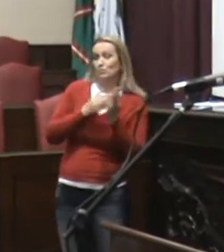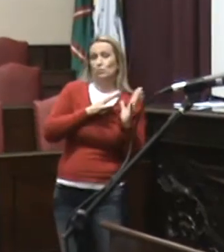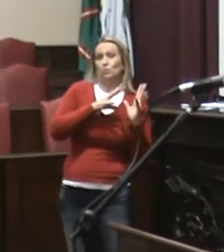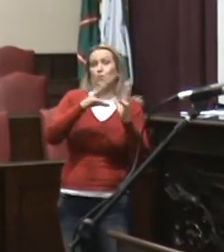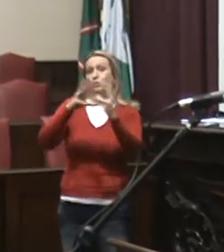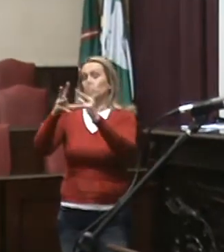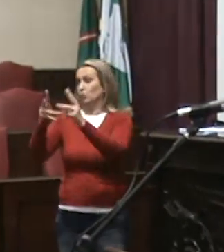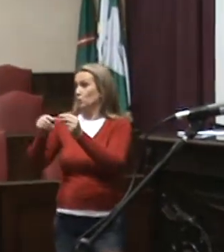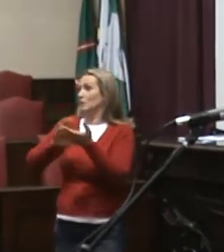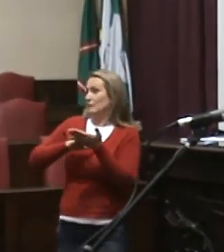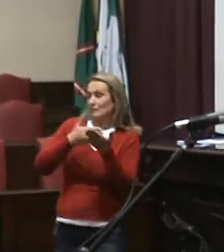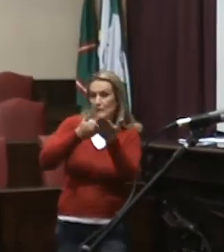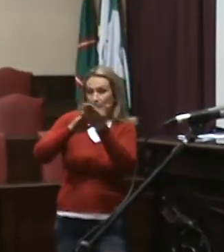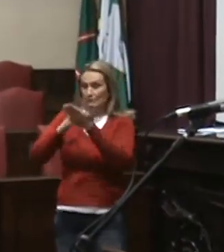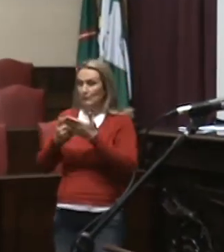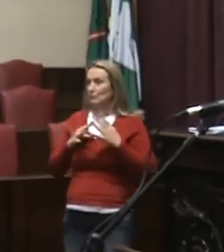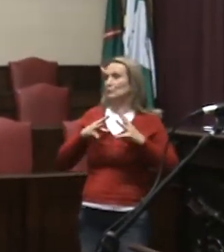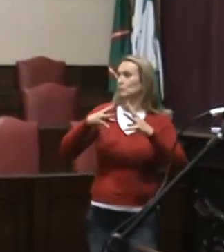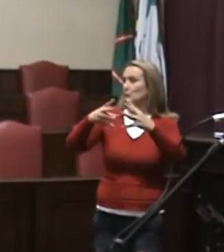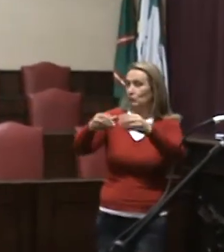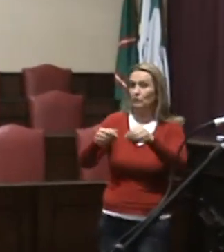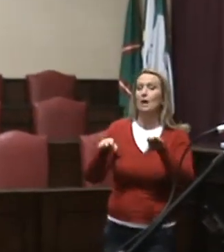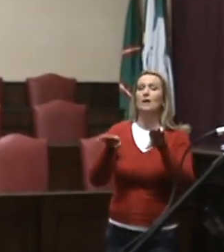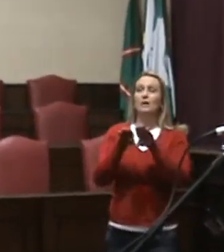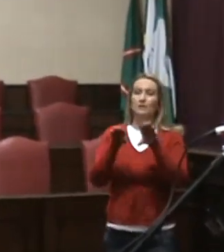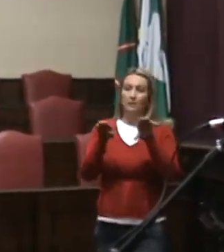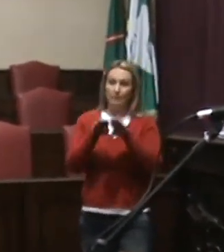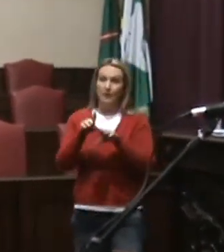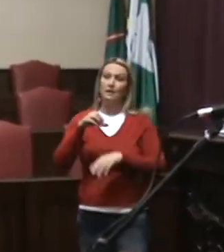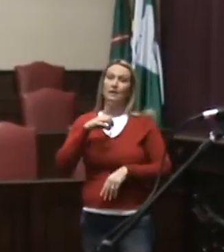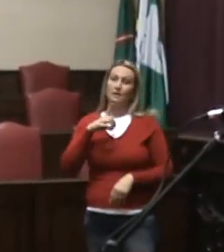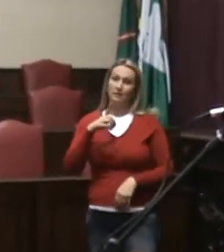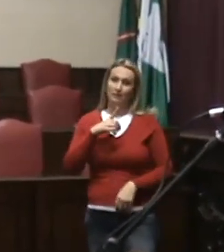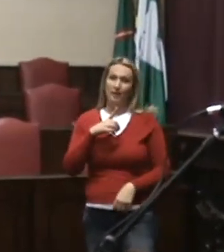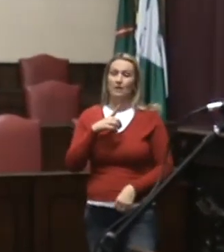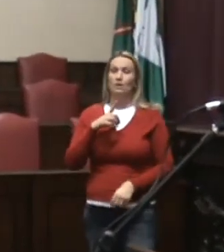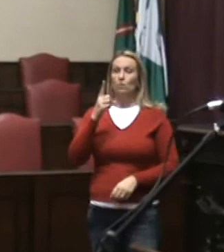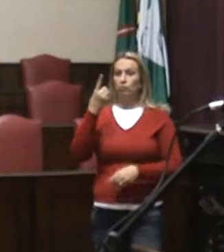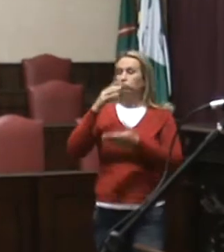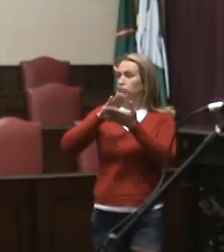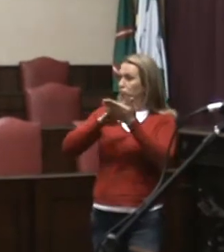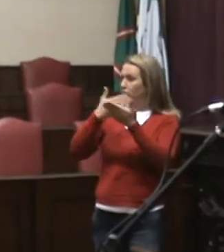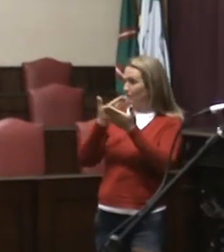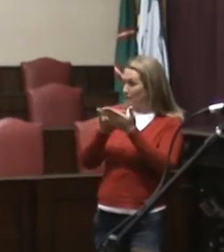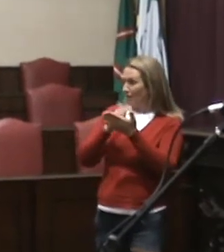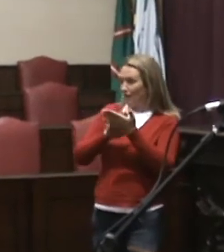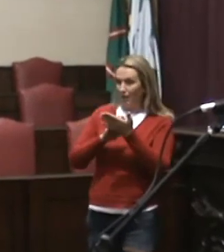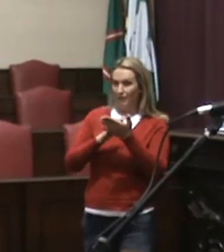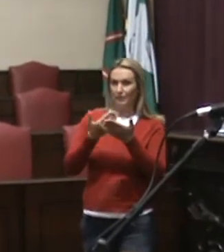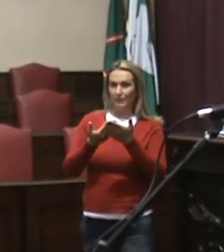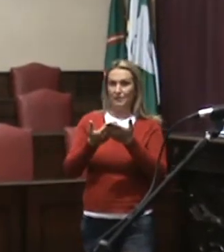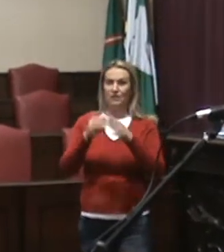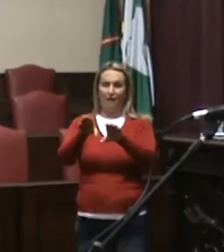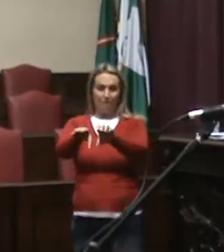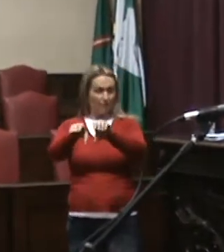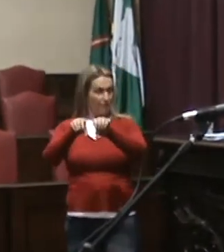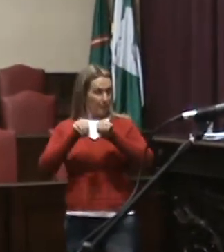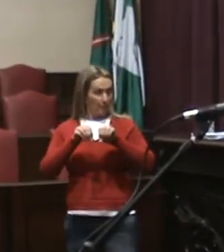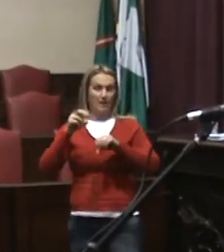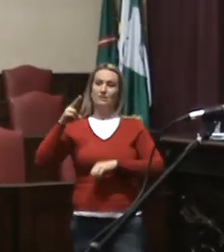privilégio de termos o intérprete de Libras, bacharel em direito, que a hora que tivermos um surdo em direito, ela vai ser o